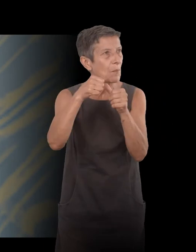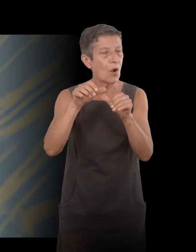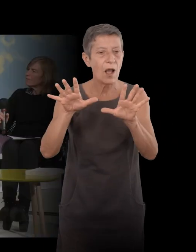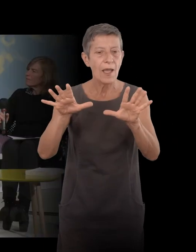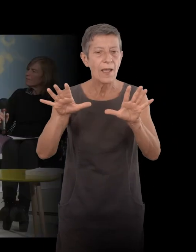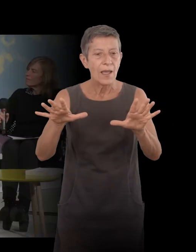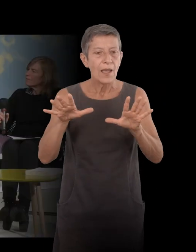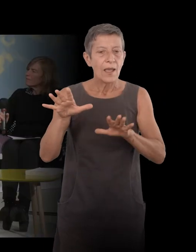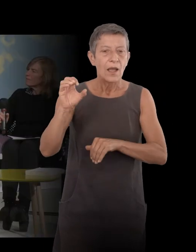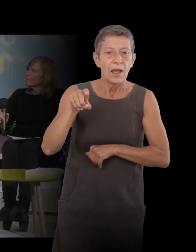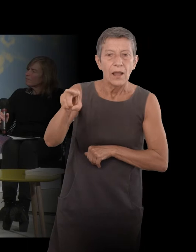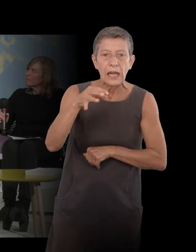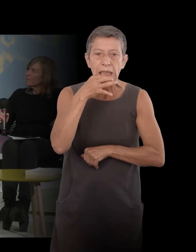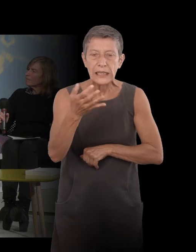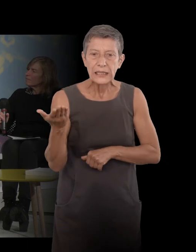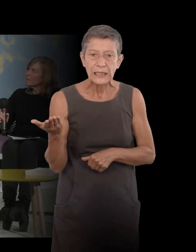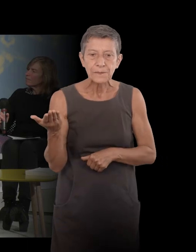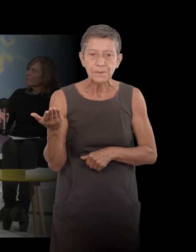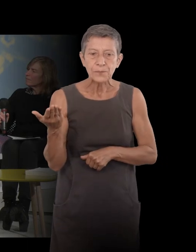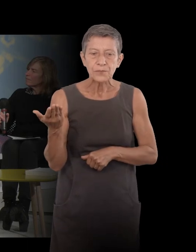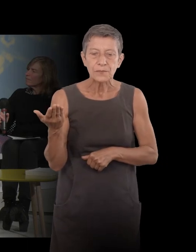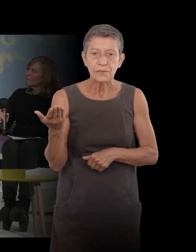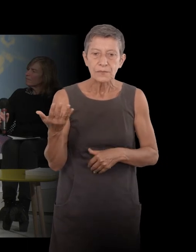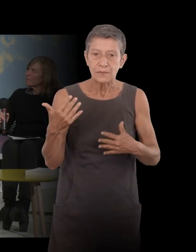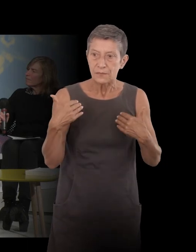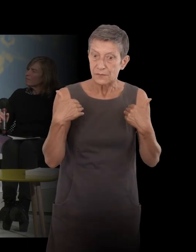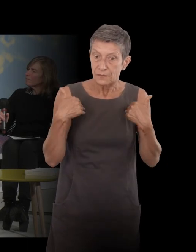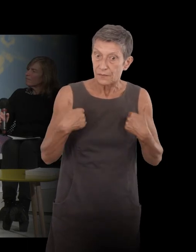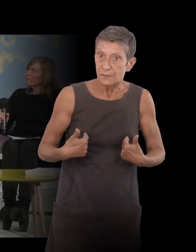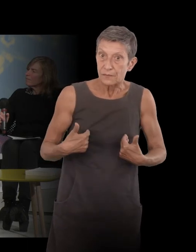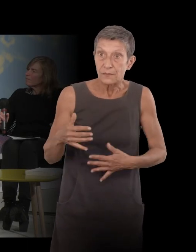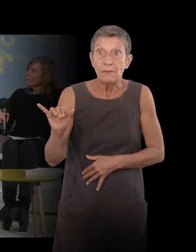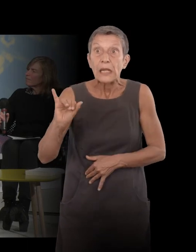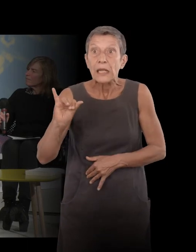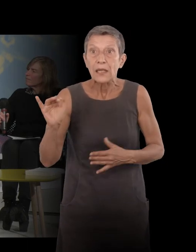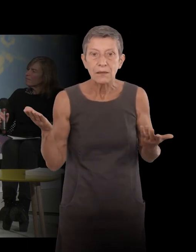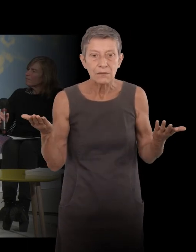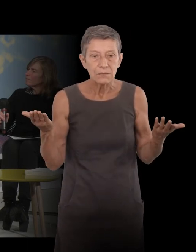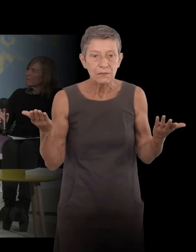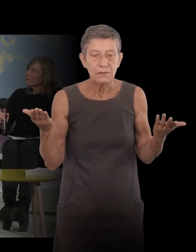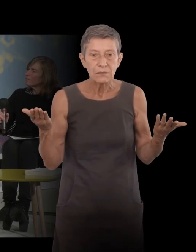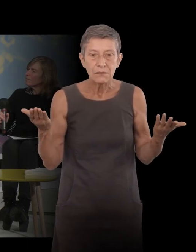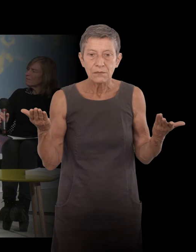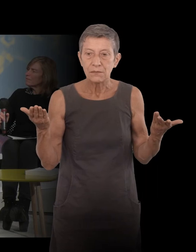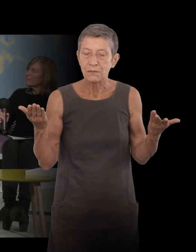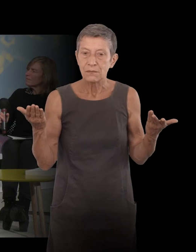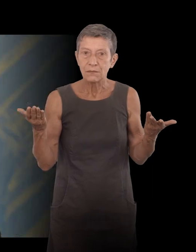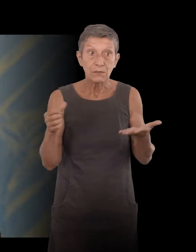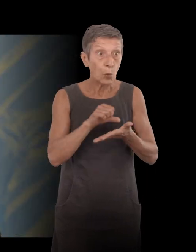Il dit, qui je suis ici ? L'auteur, à passant, je suis